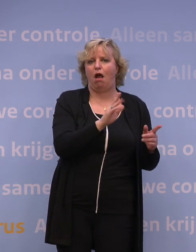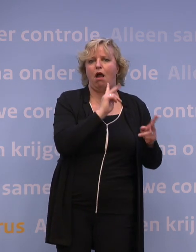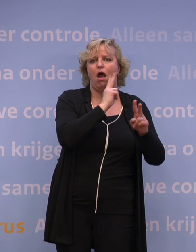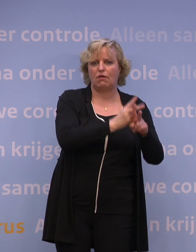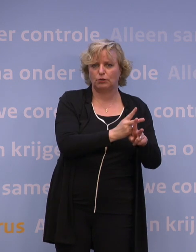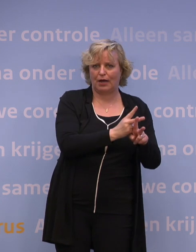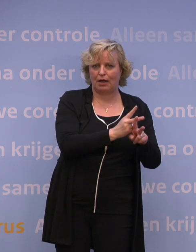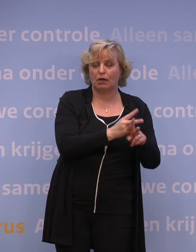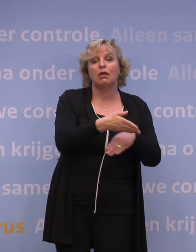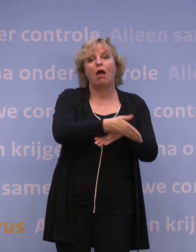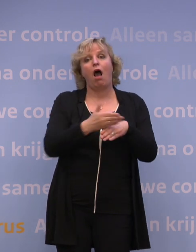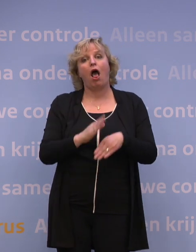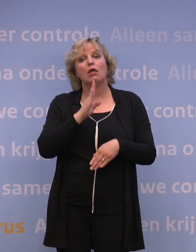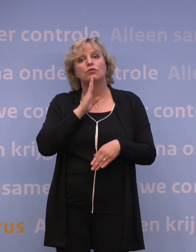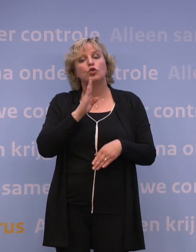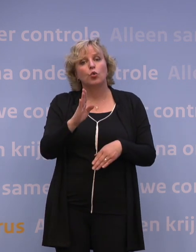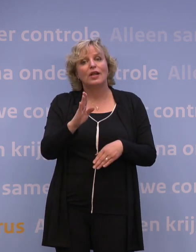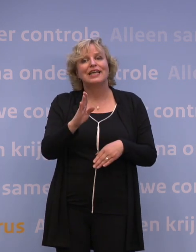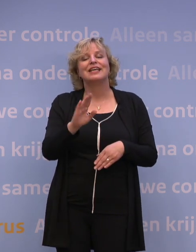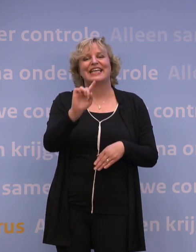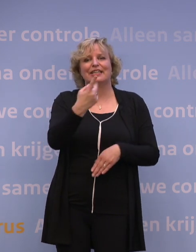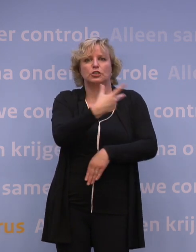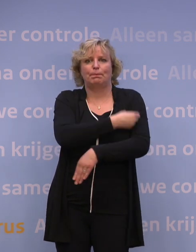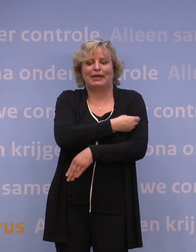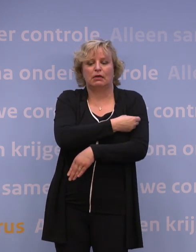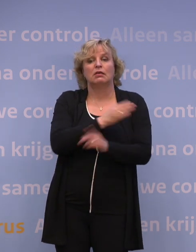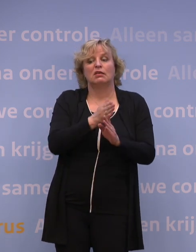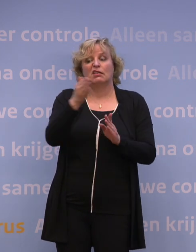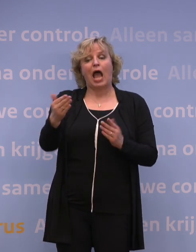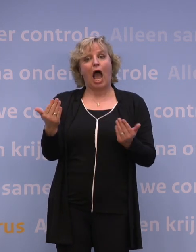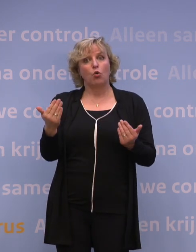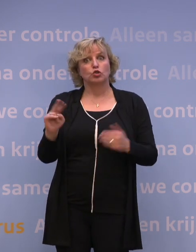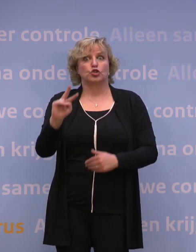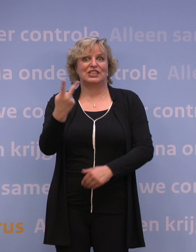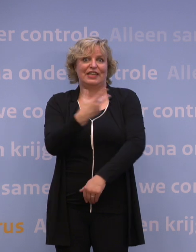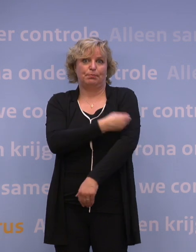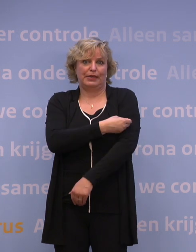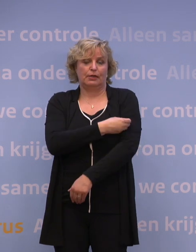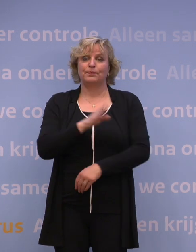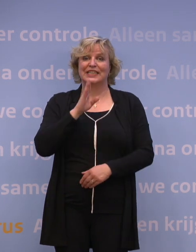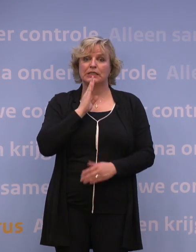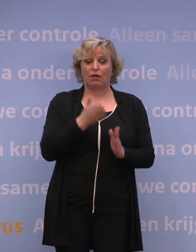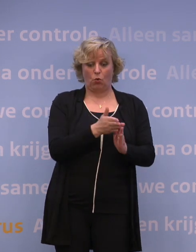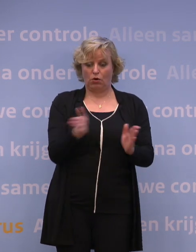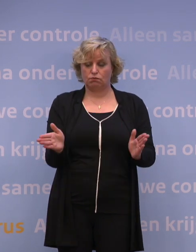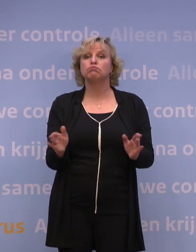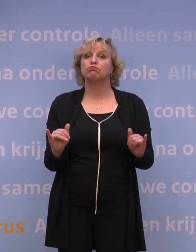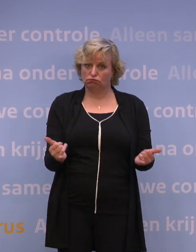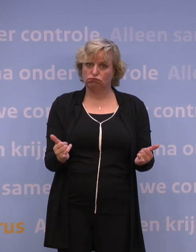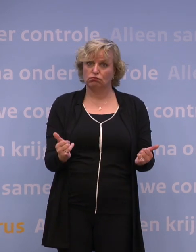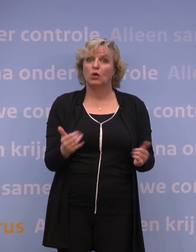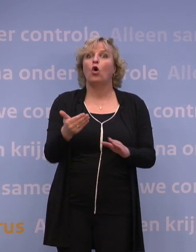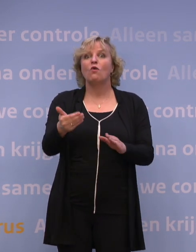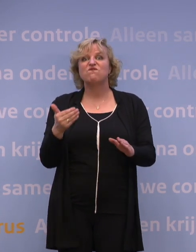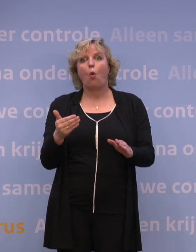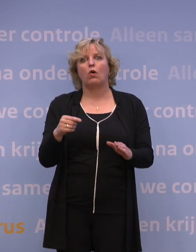juli hebben ze hun eerste prik gehad en in de tweede helft van augustus hun tweede prik. Dus het is ook niet zo dat als je nu zou besluiten, alle jongeren ook, dat die allemaal voor de start van